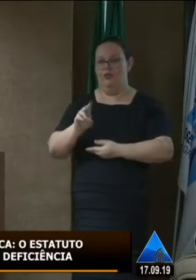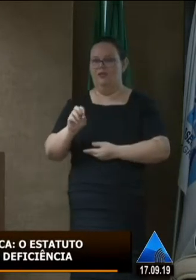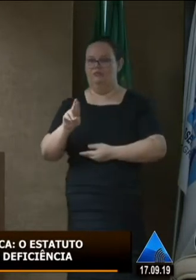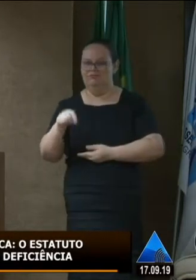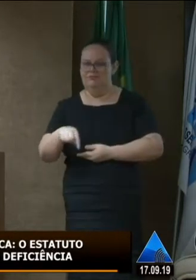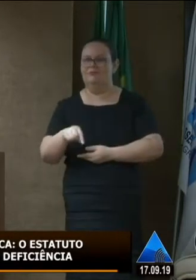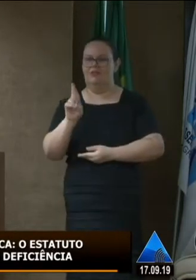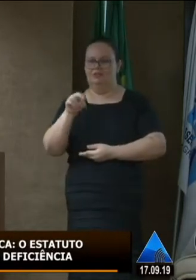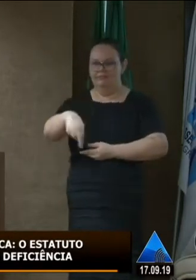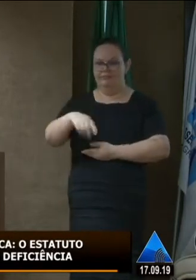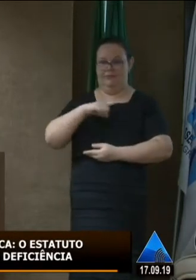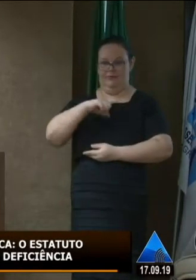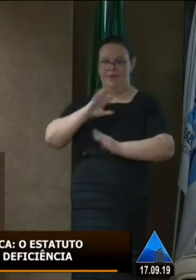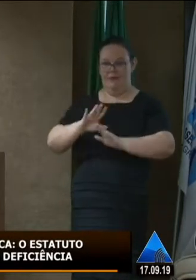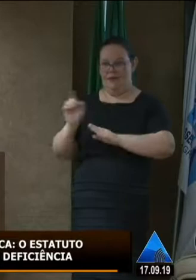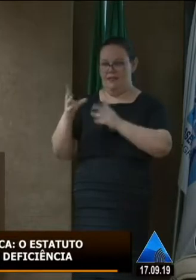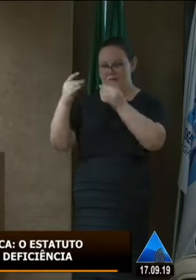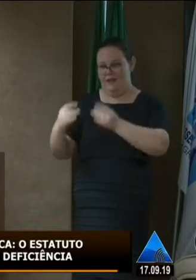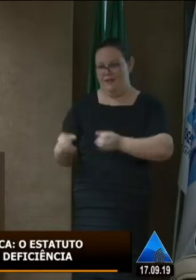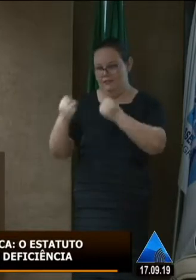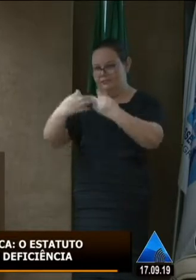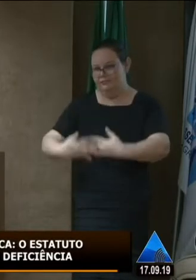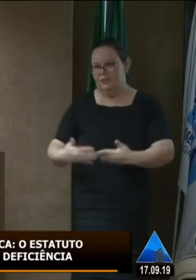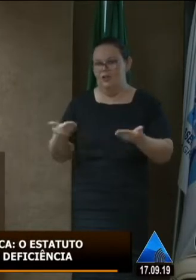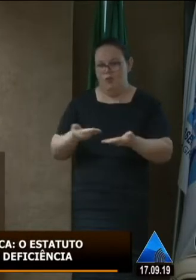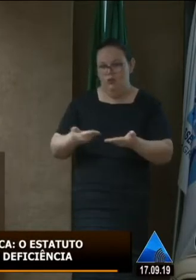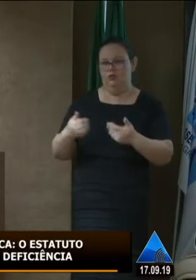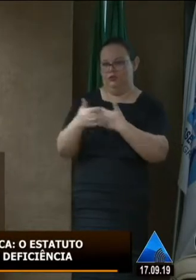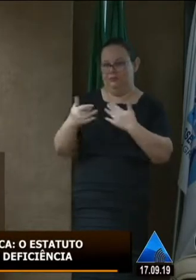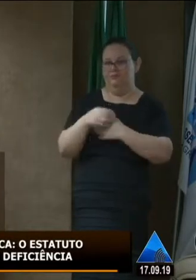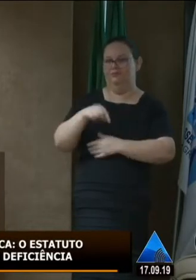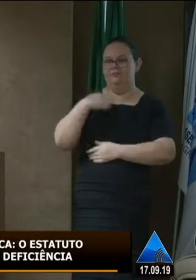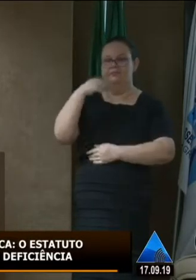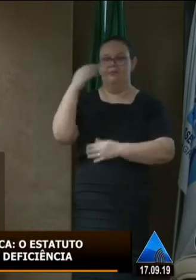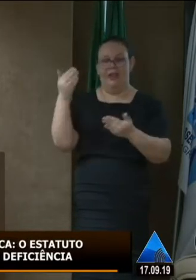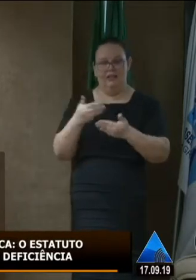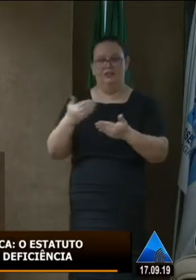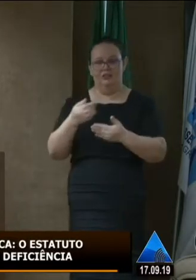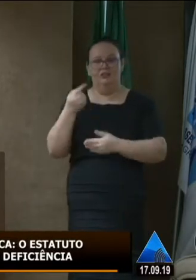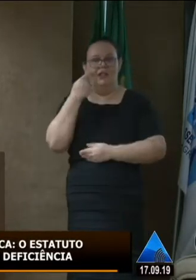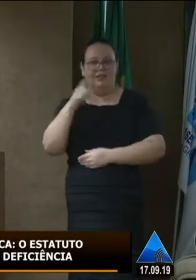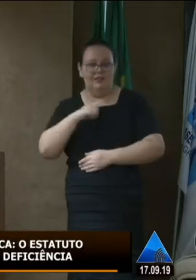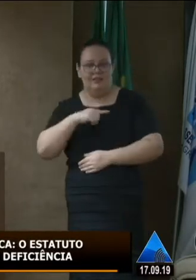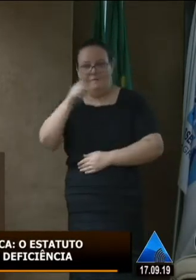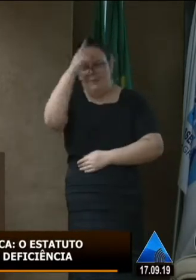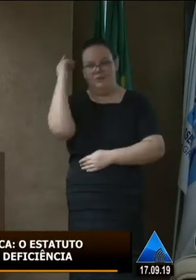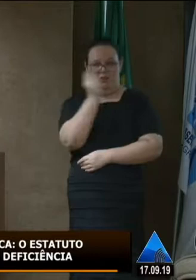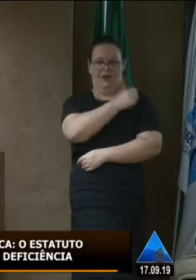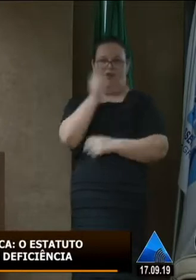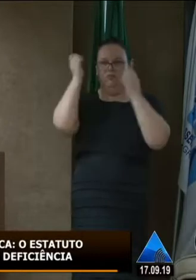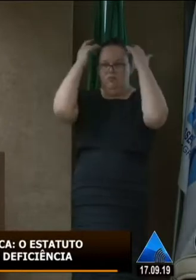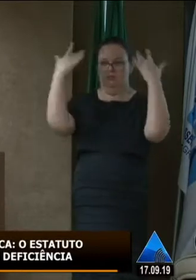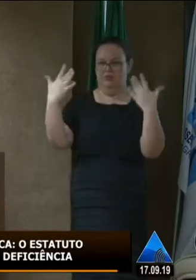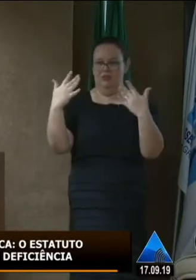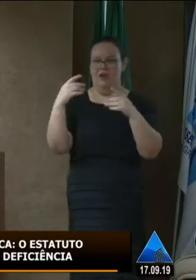mas eu quero relatar que hoje na nossa cidade nós já tivemos alunos com transtorno do espectro autista que passaram